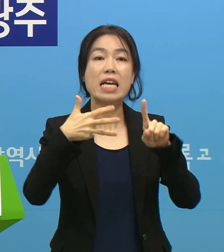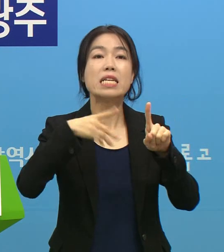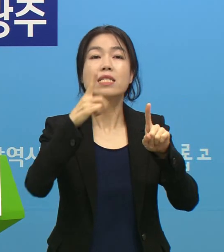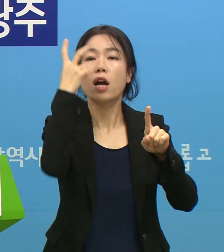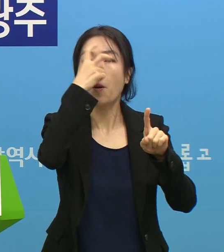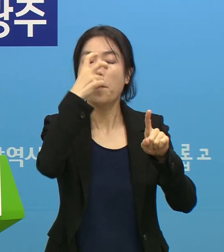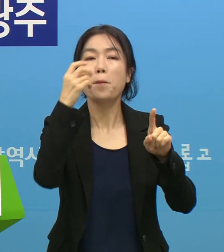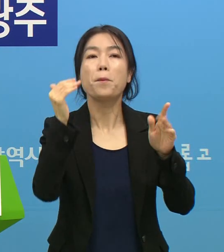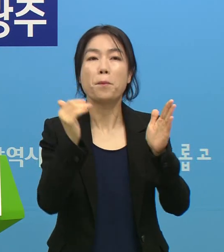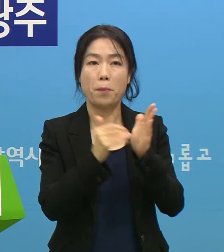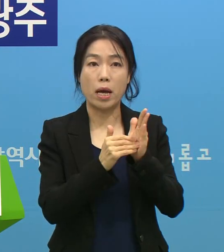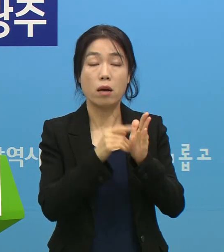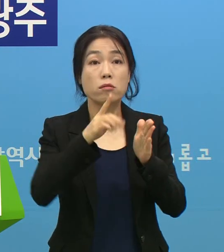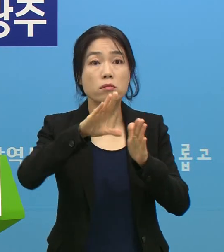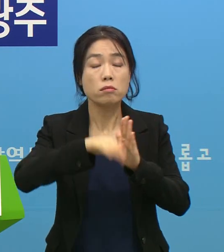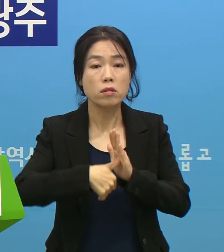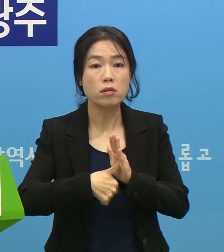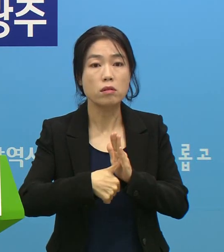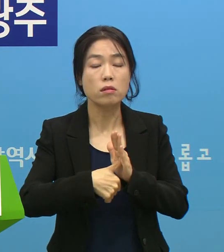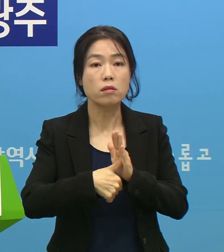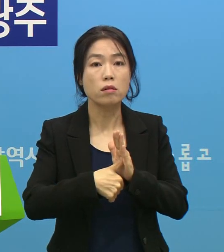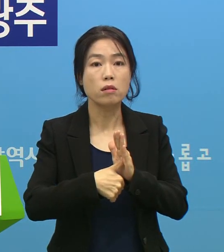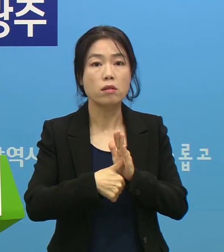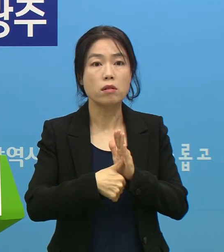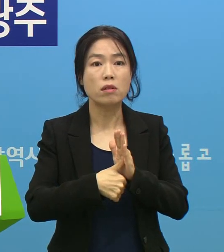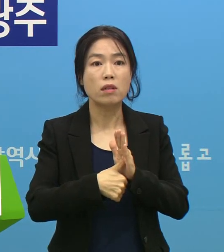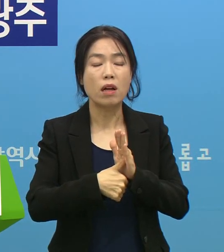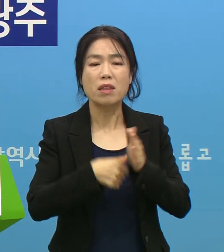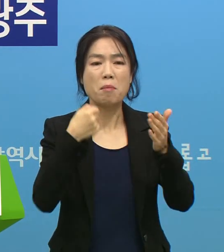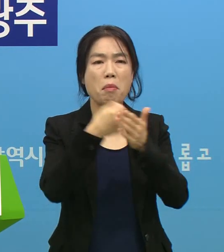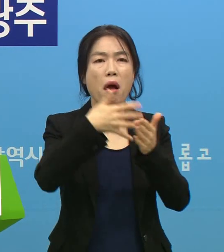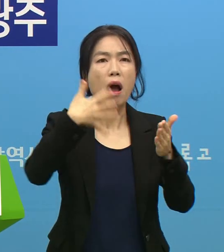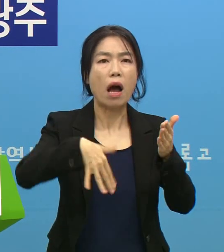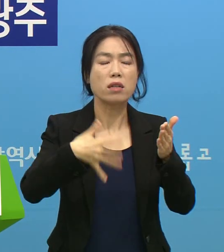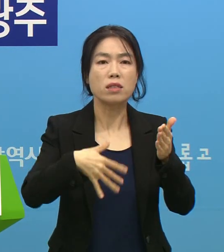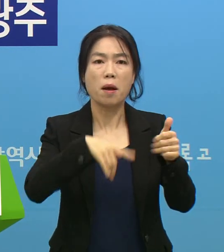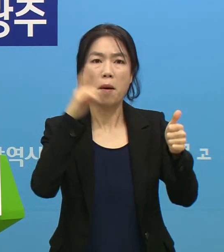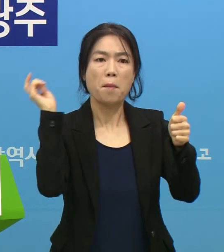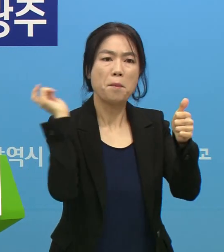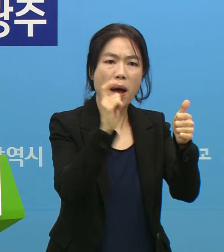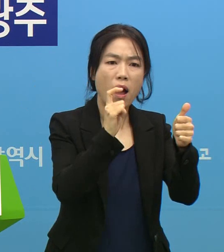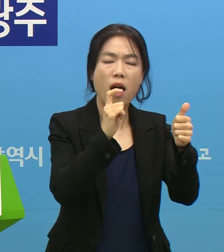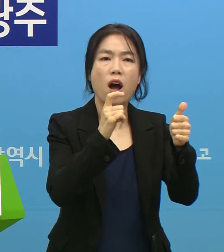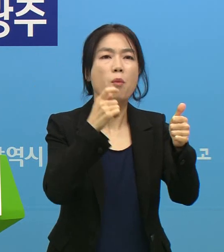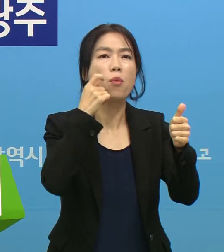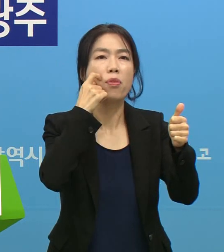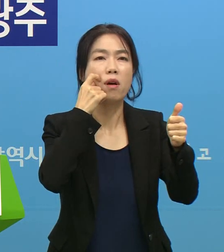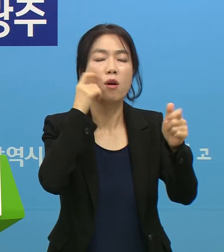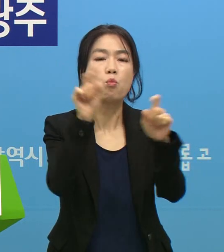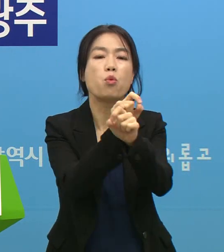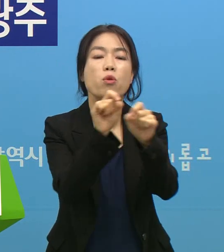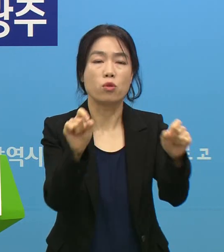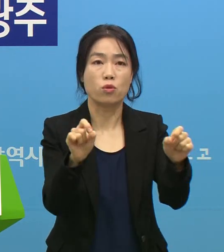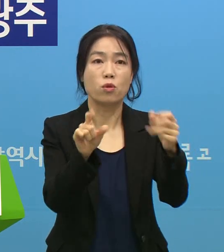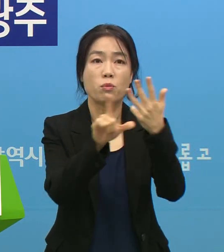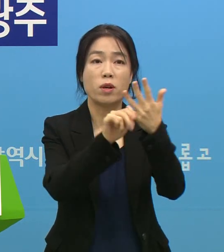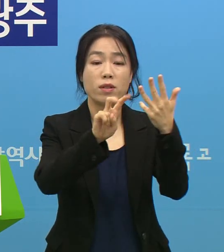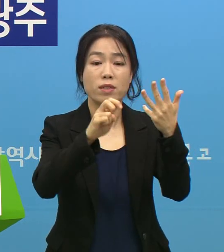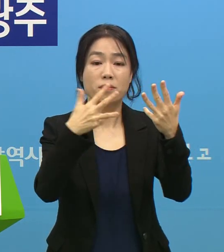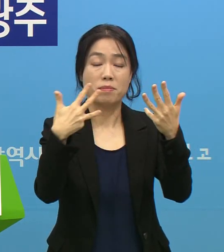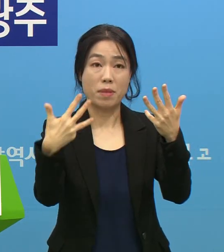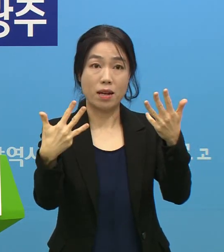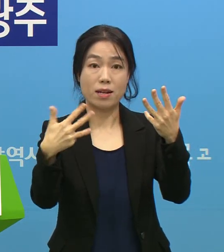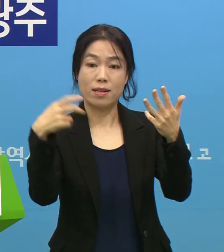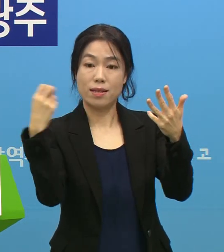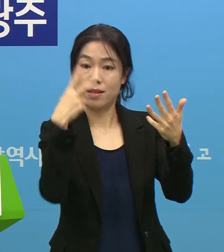검사를 했습니다. 그때는 미결정으로 양성 확정을 받지 못했고요. 그다음에 8월 28일에